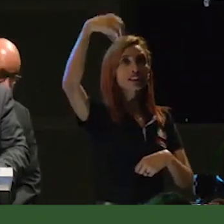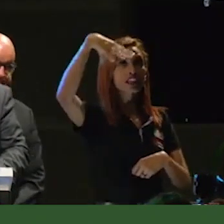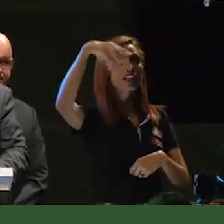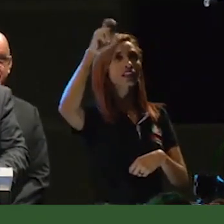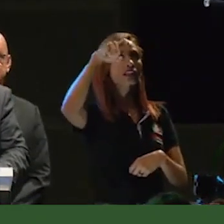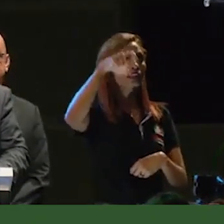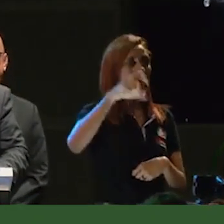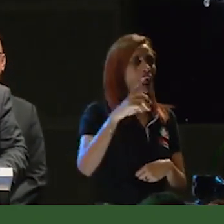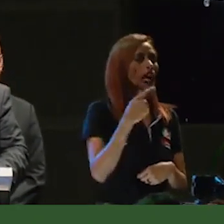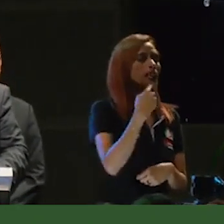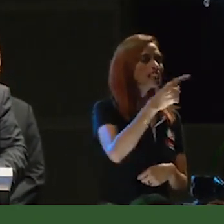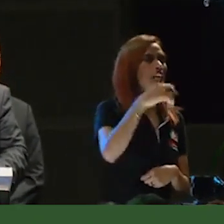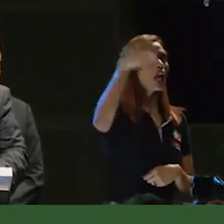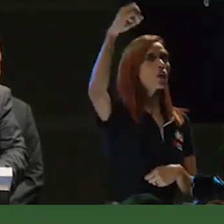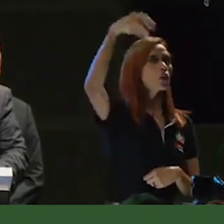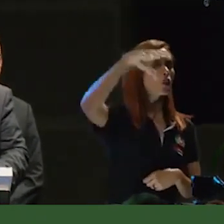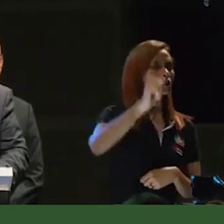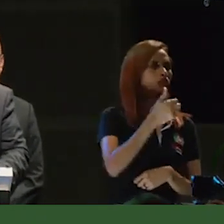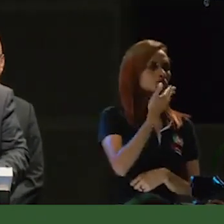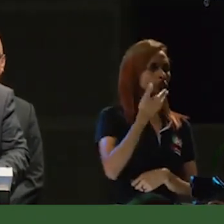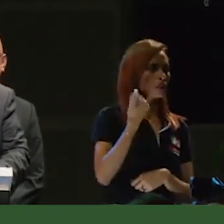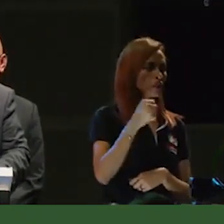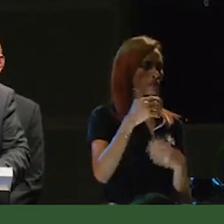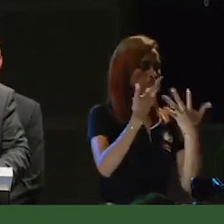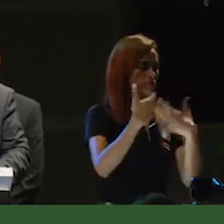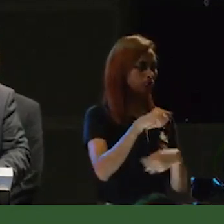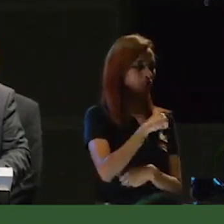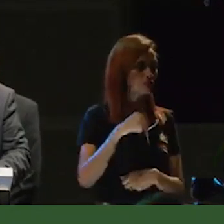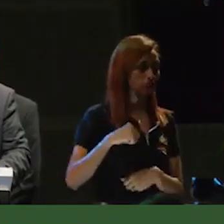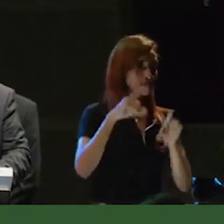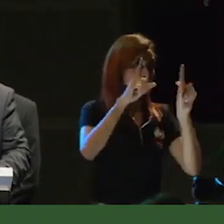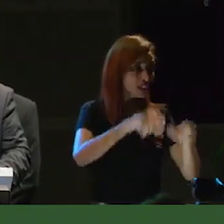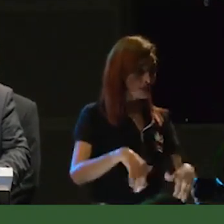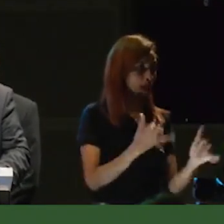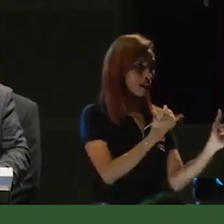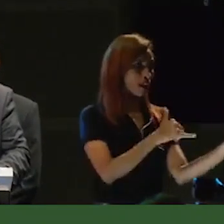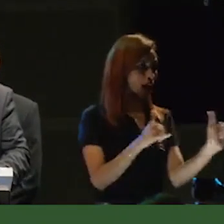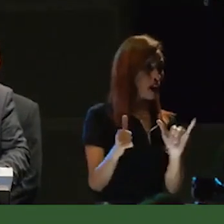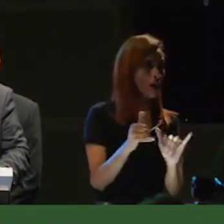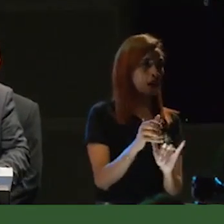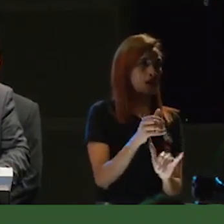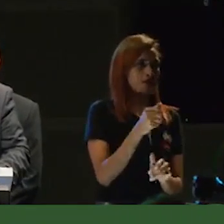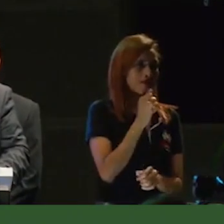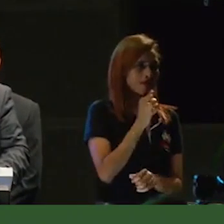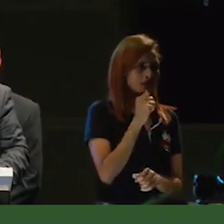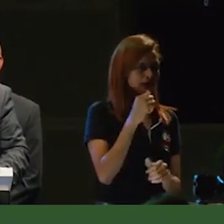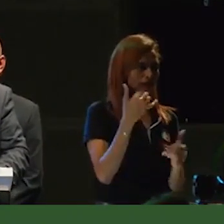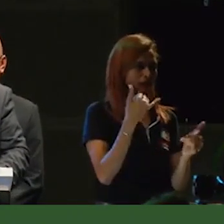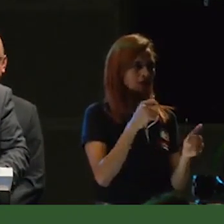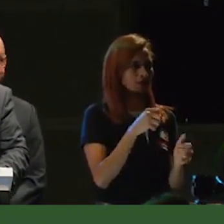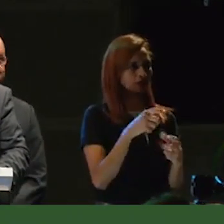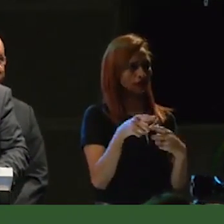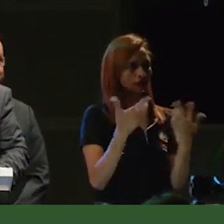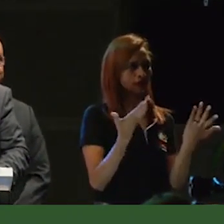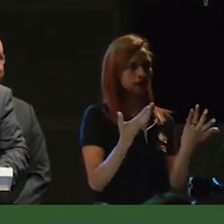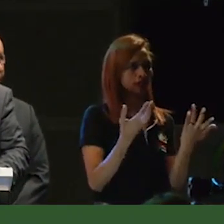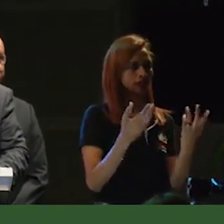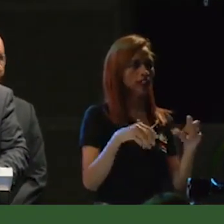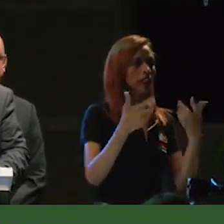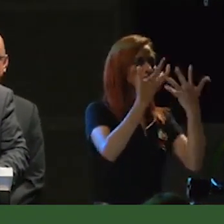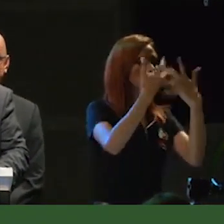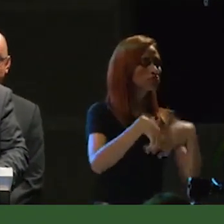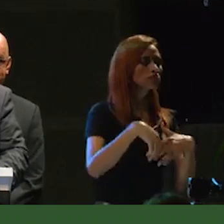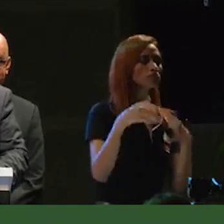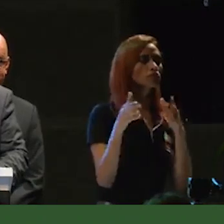privatización. Los servicios de acueducto, alcantarillado y aseo se encontraban secuestrados en la empresa multipropósito por unas pocas